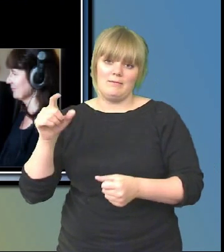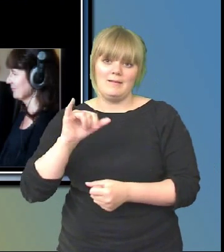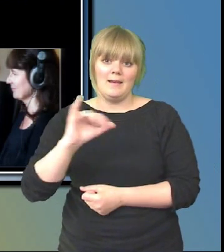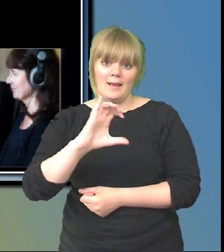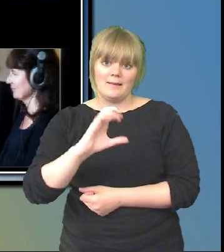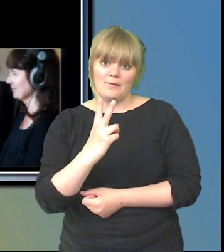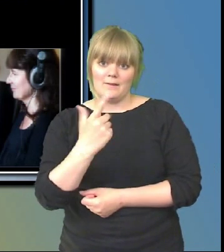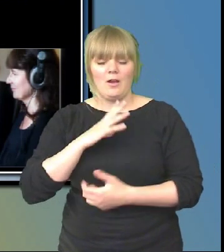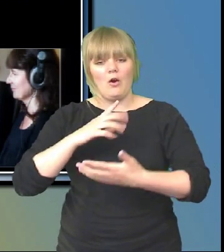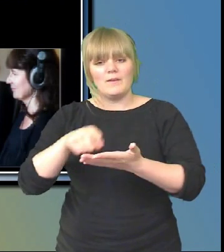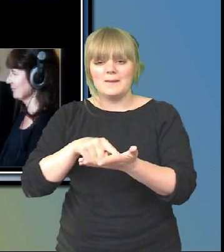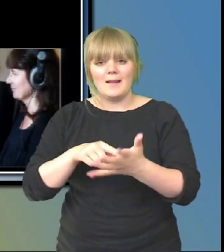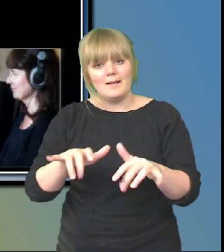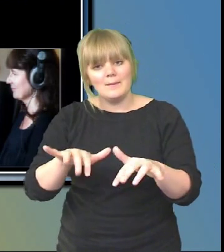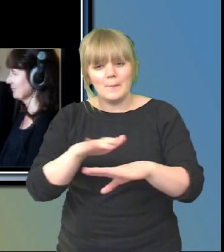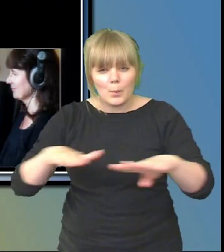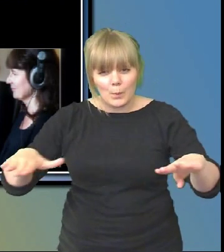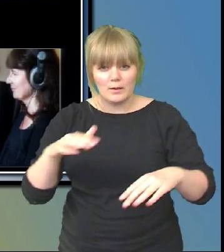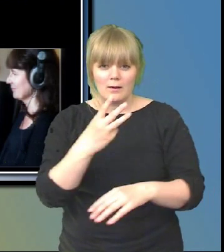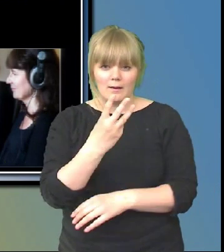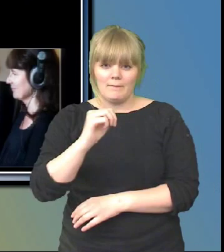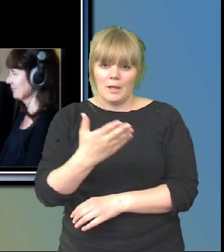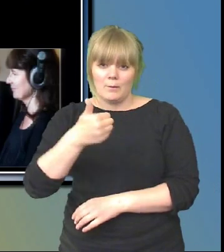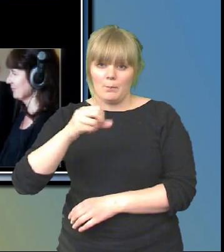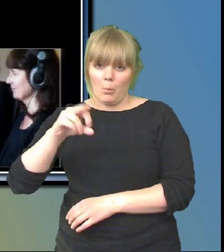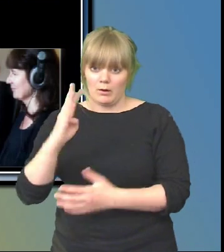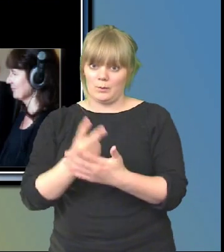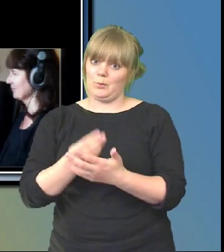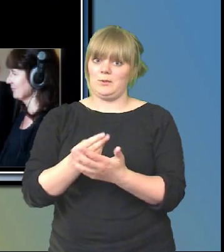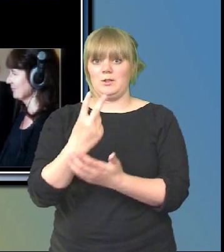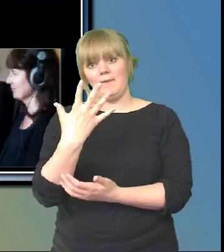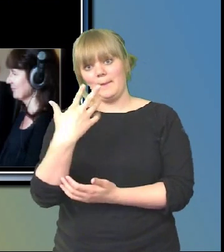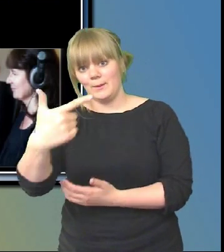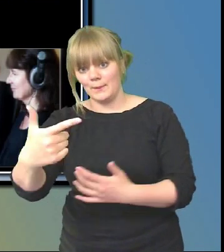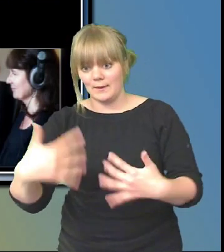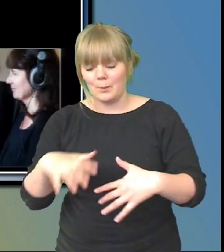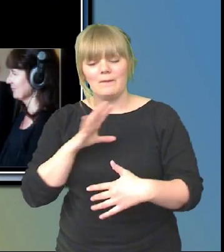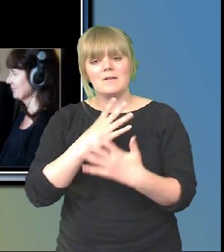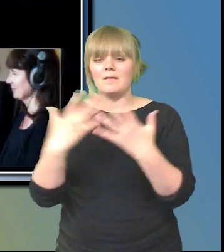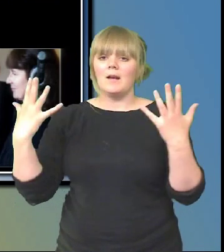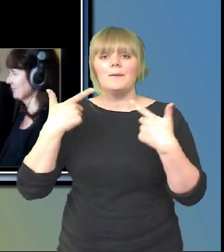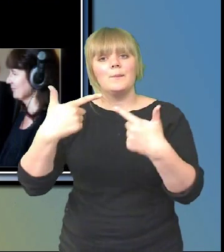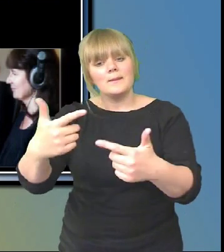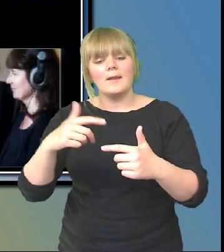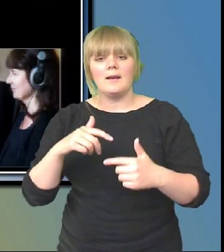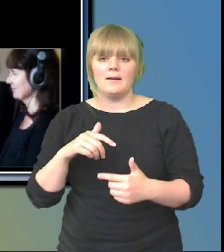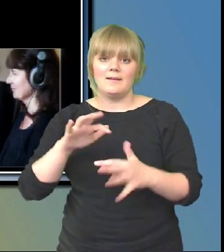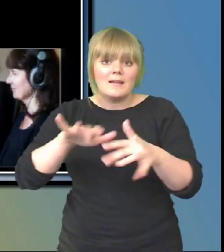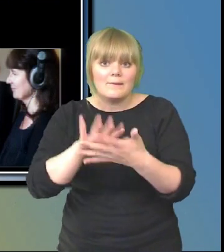Weibord och bara det kostar 25 000. Men det finns tusentals skrivtolkar över hela Sverige som på vanliga tangentbord skriver som gudar.